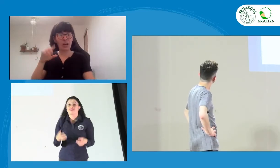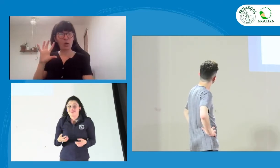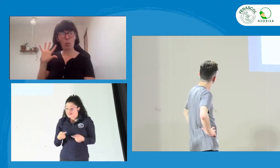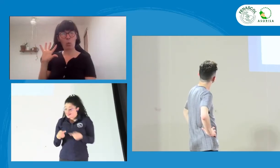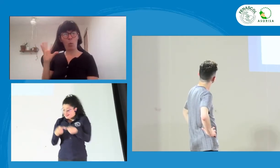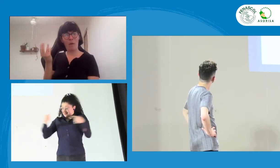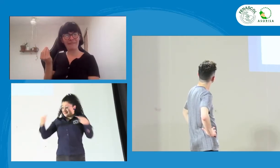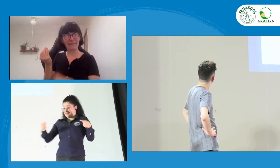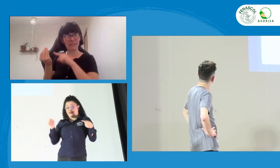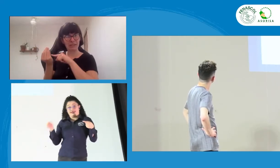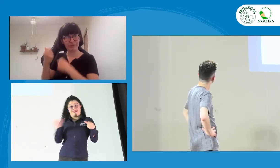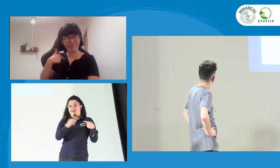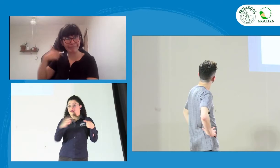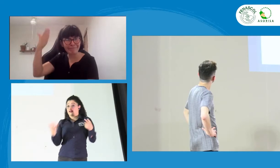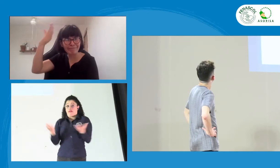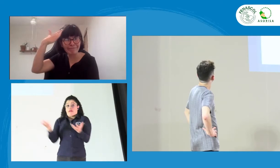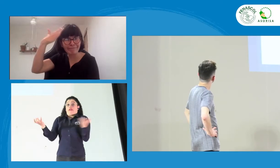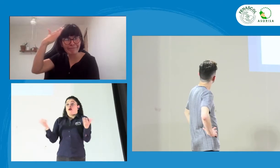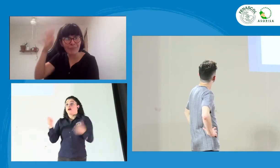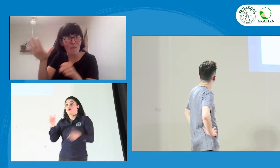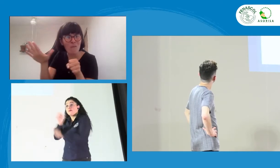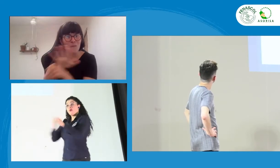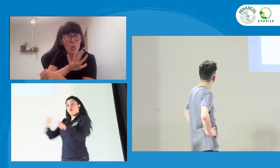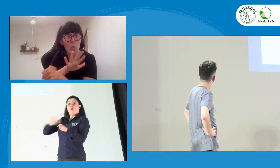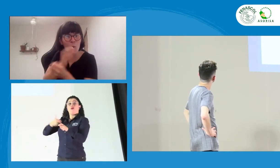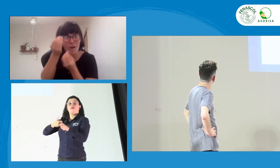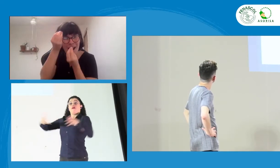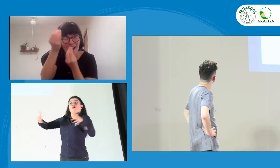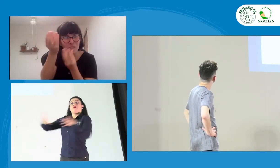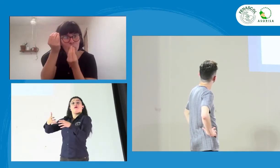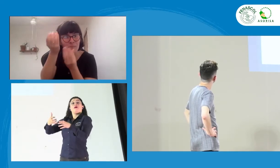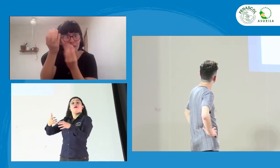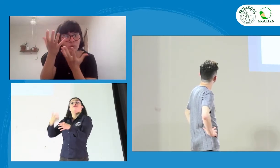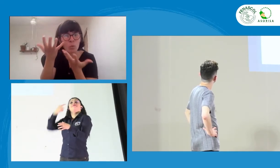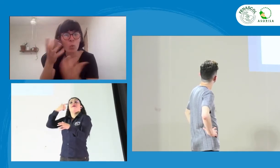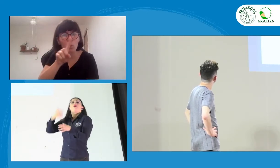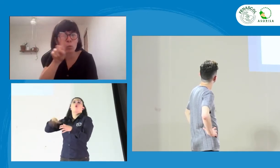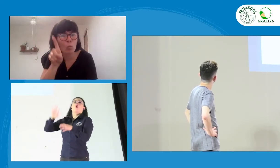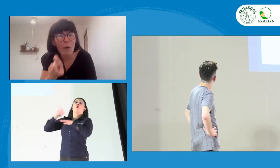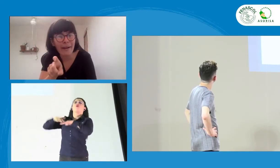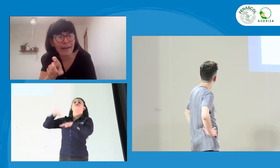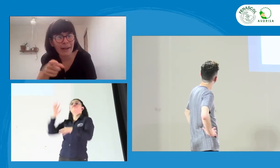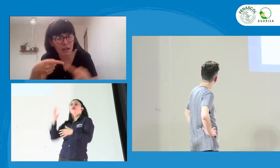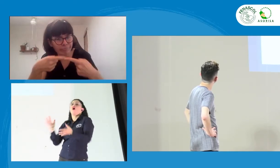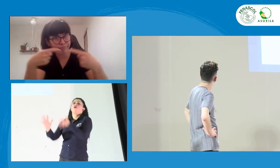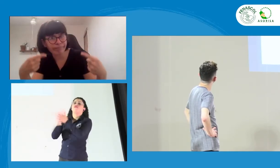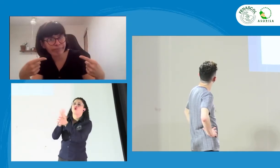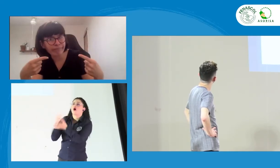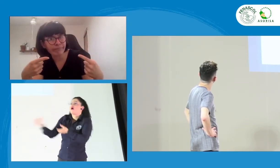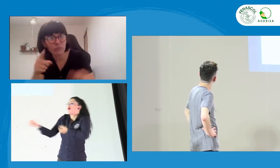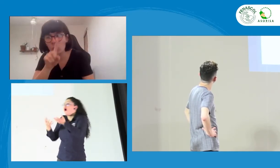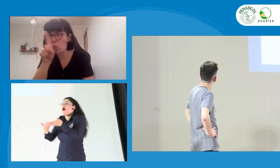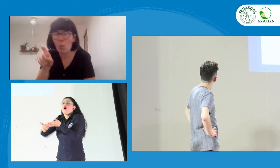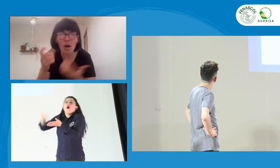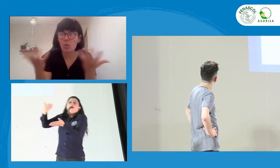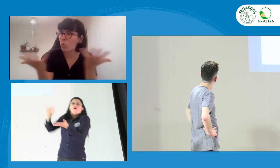es que más allá de las luchas que se puedan presentar, es entender que los jóvenes pueden tener